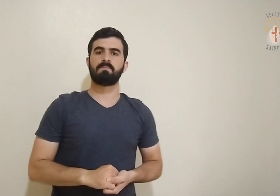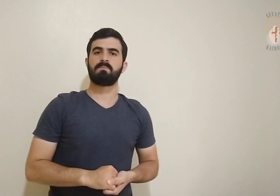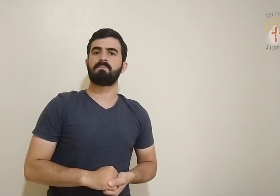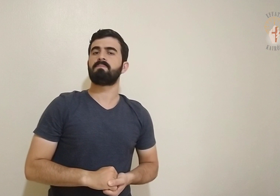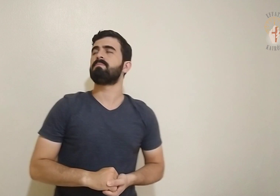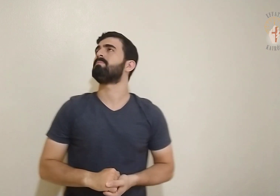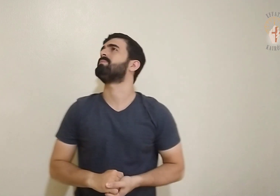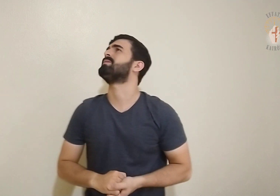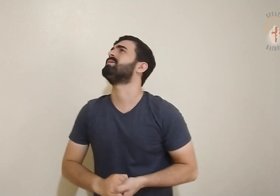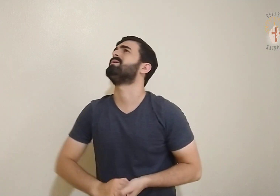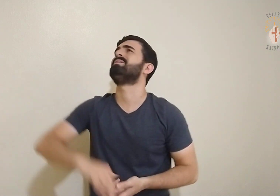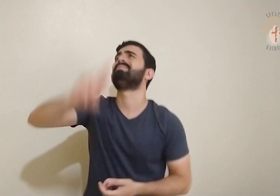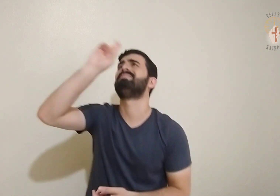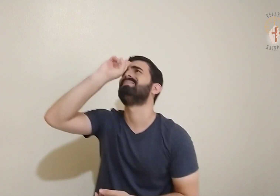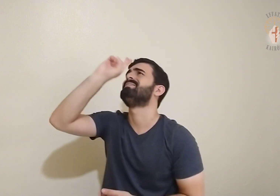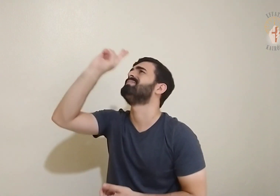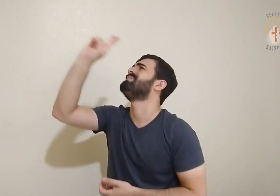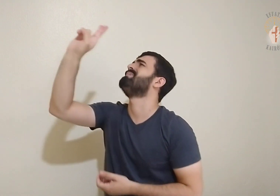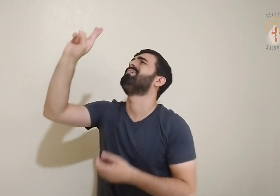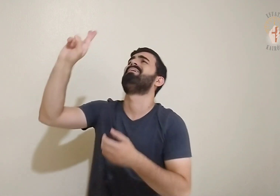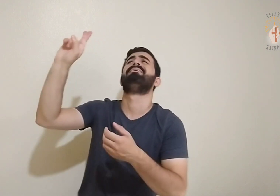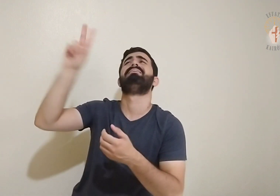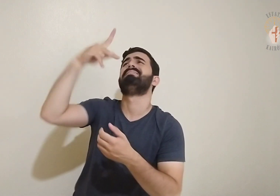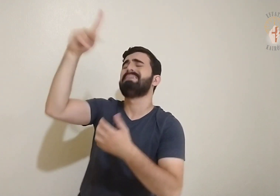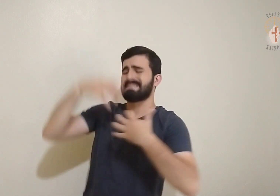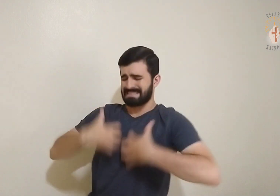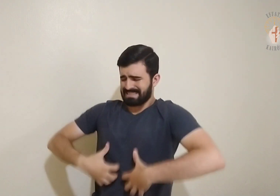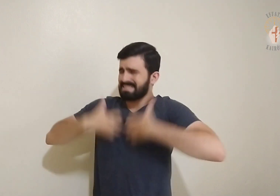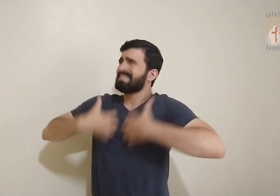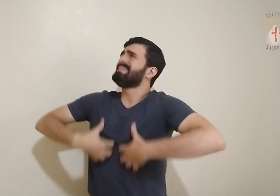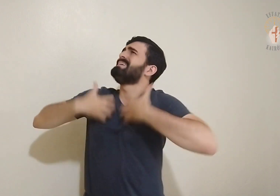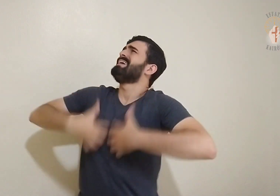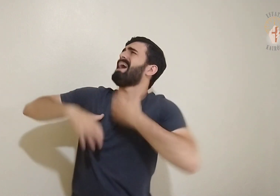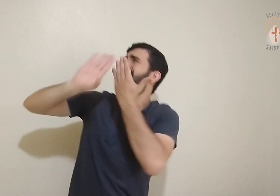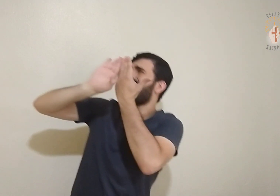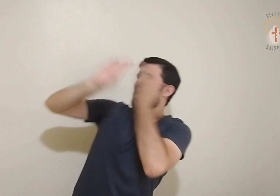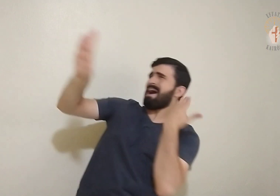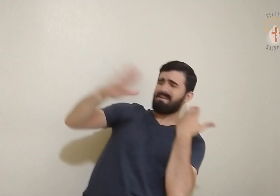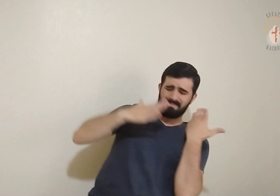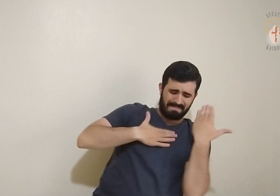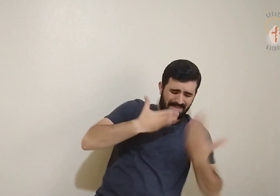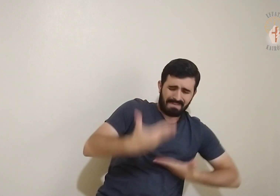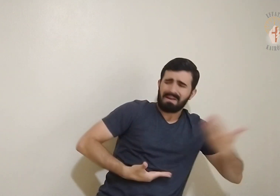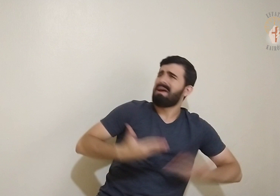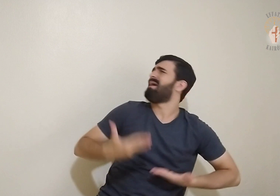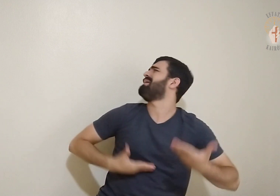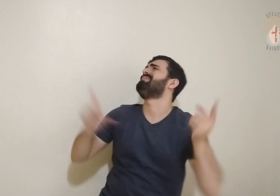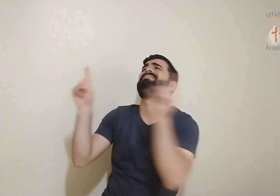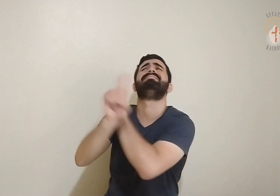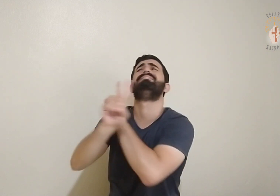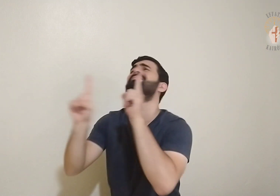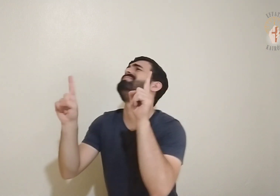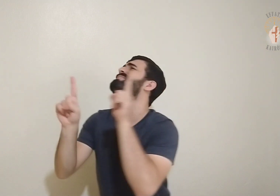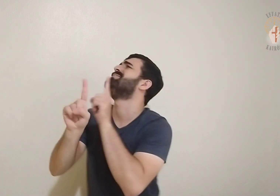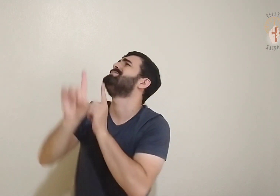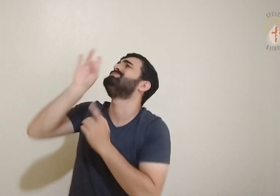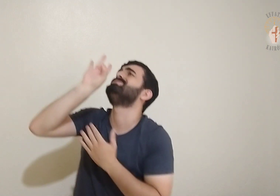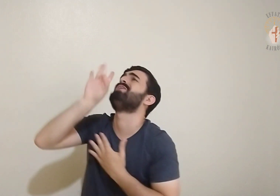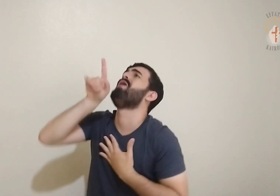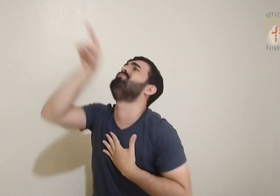Não afasteis em vossa ira o vosso servo Sois vós o